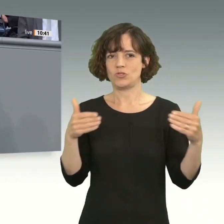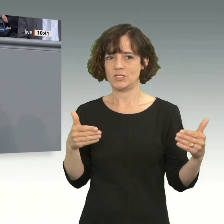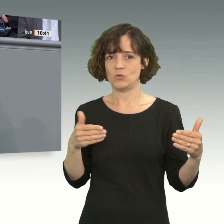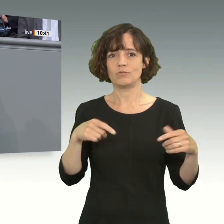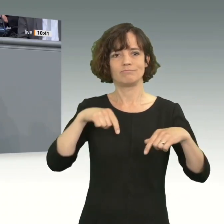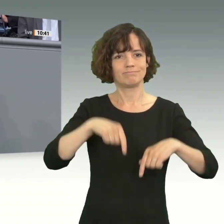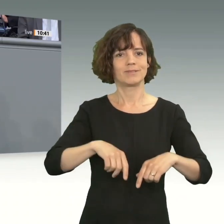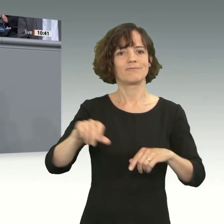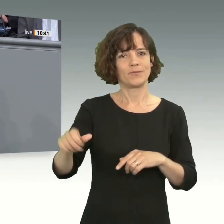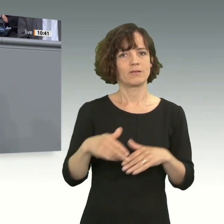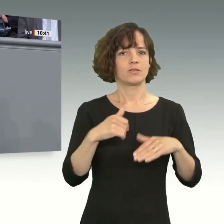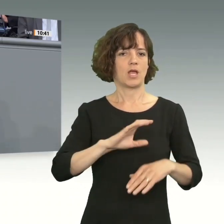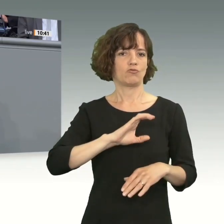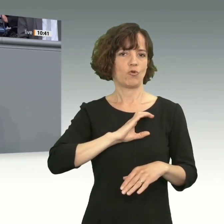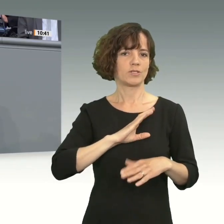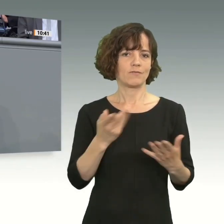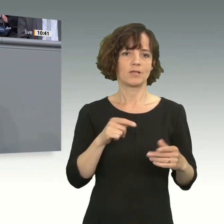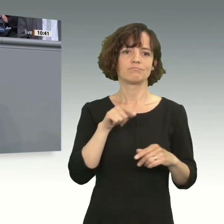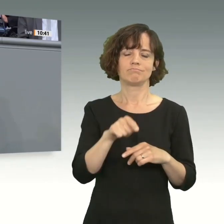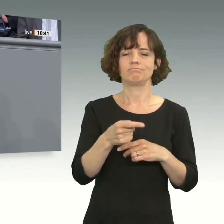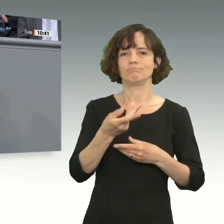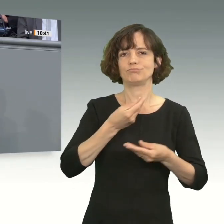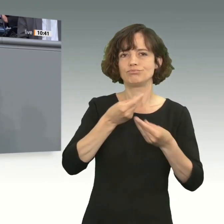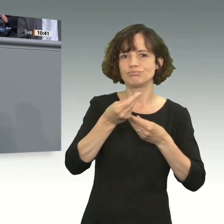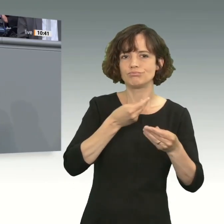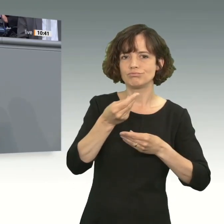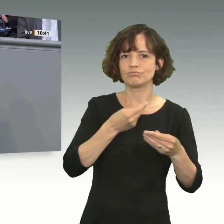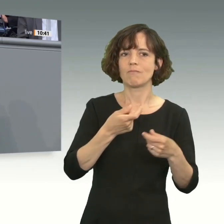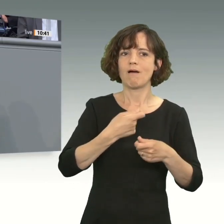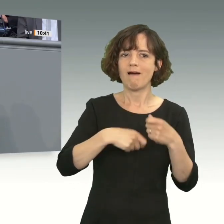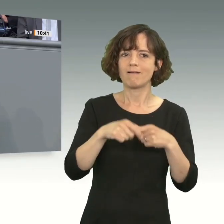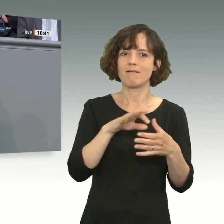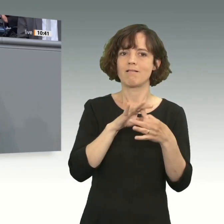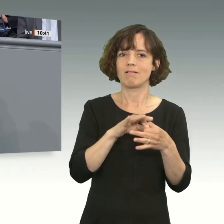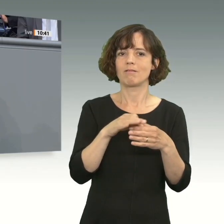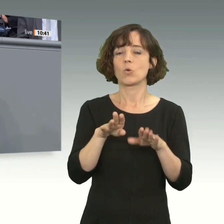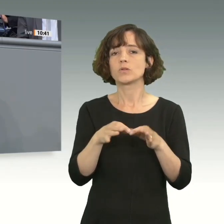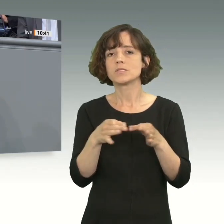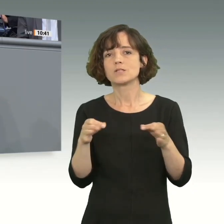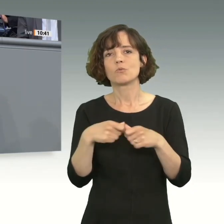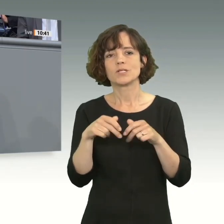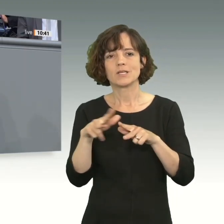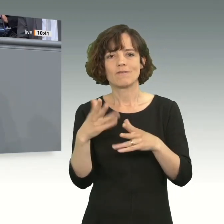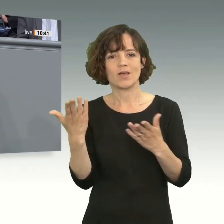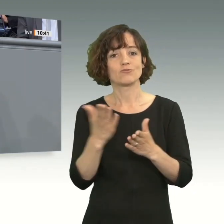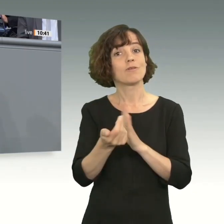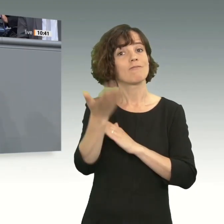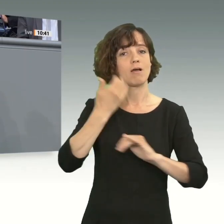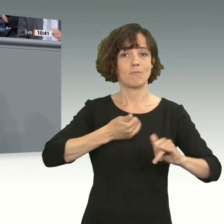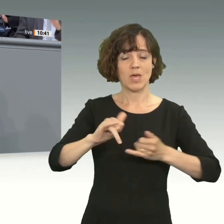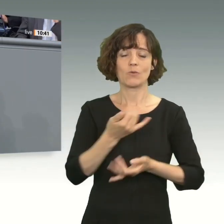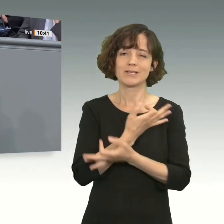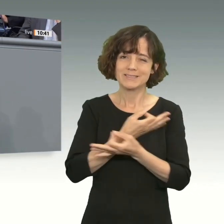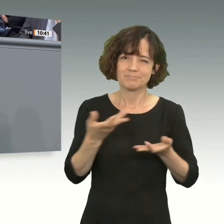dass wir wiederholt die Möglichkeit haben, über die Neuaufstellung der handelspolitischen Grundsätze der Bundesregierung zu sprechen. Wir haben das ja bereits im Januar